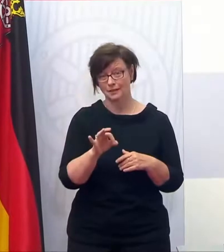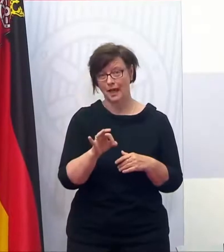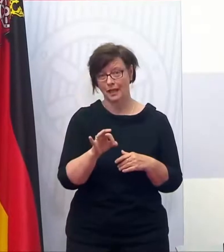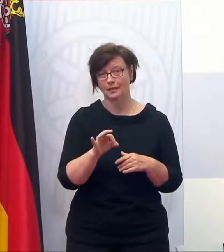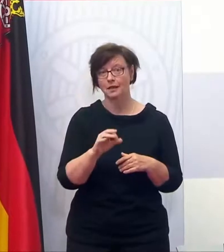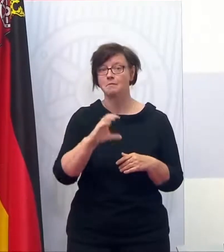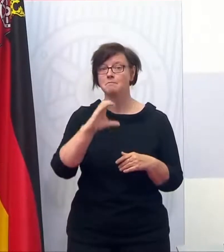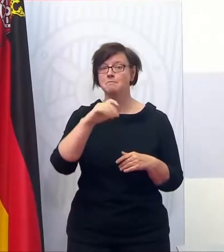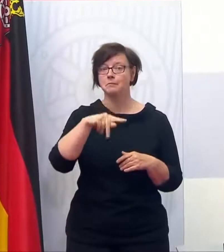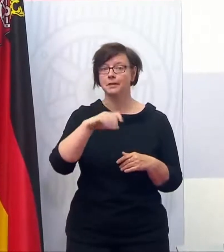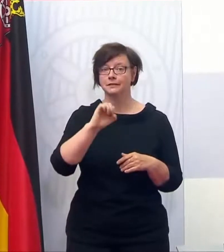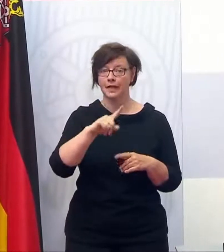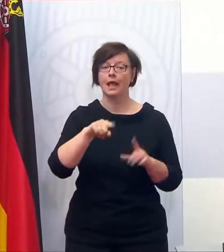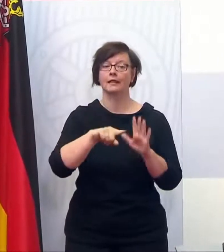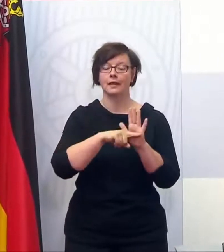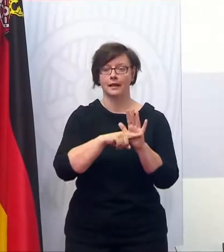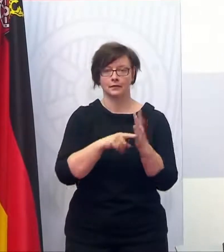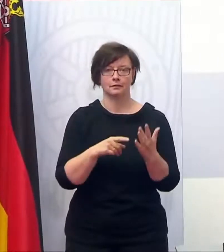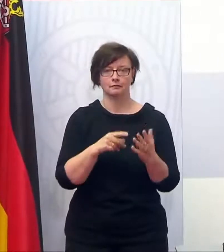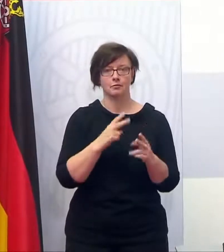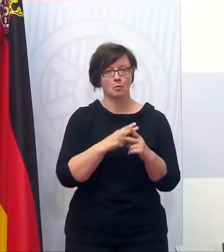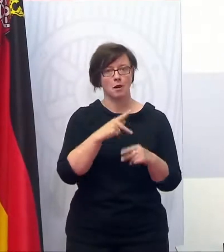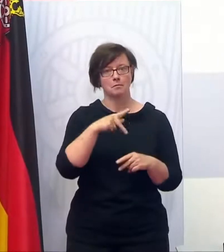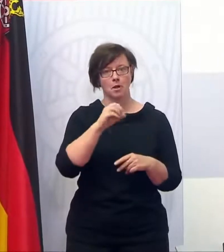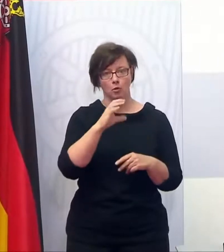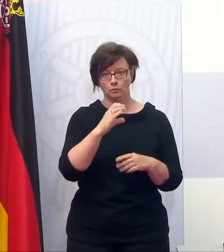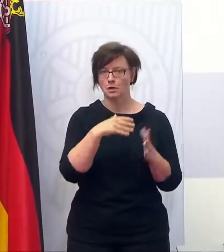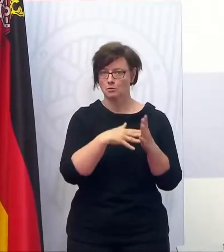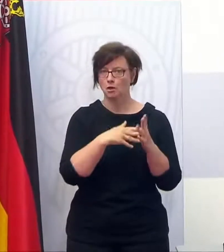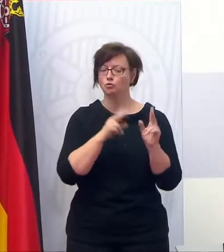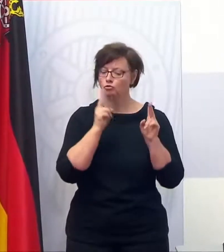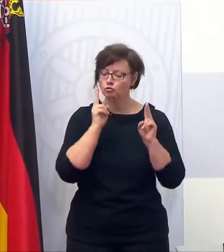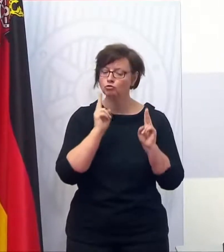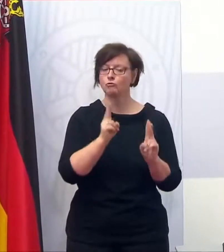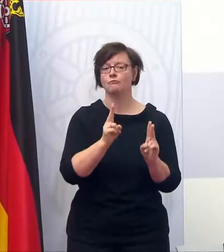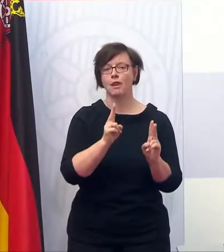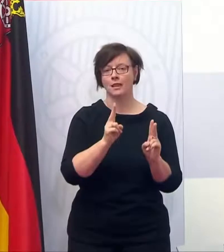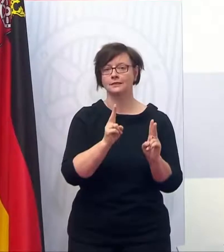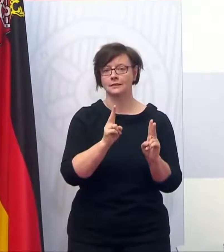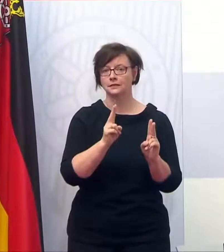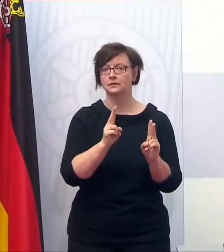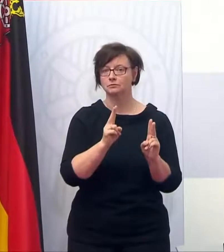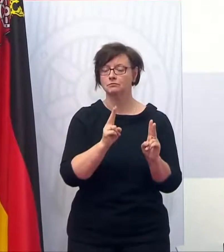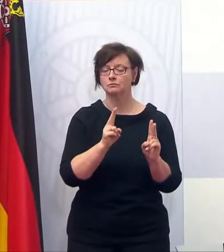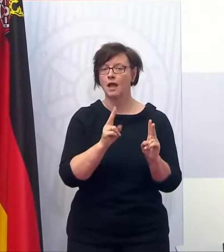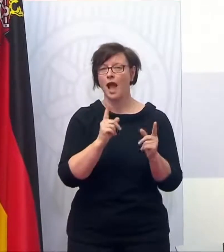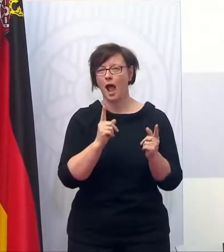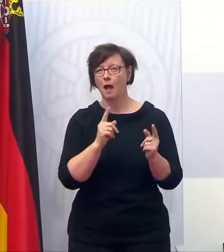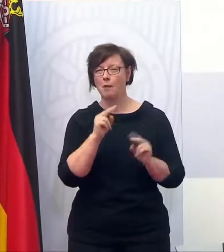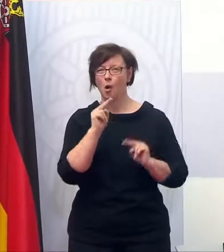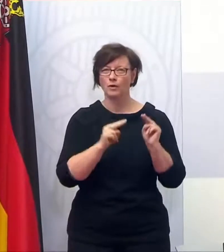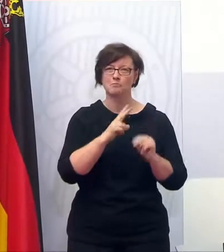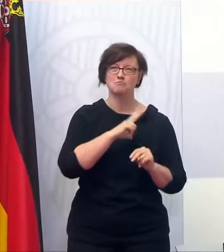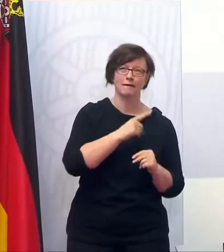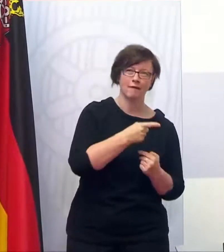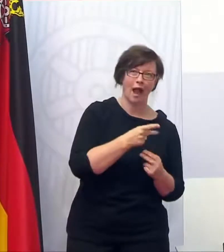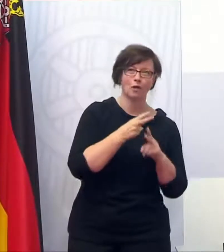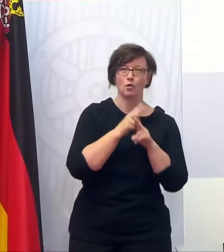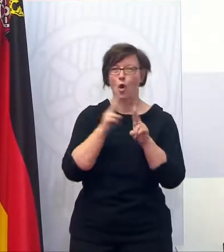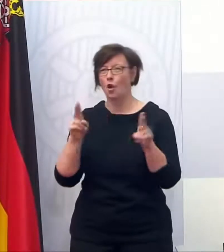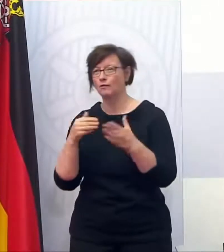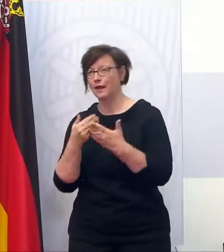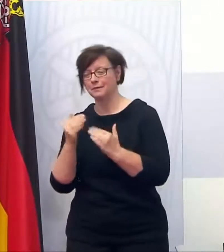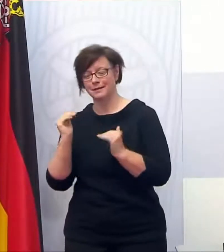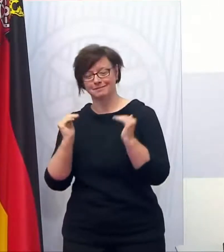So dass die allermeisten POC-Tests da sehr zuverlässig funktionieren, wie man sieht. Aber eine Unterscheidung, ob ein privater oder ein öffentlicher